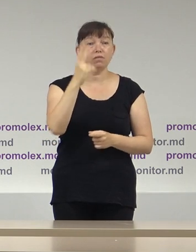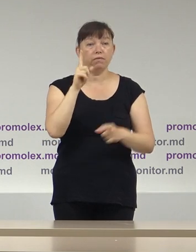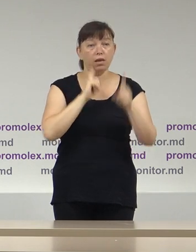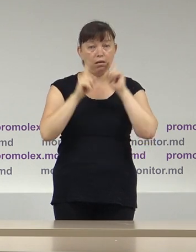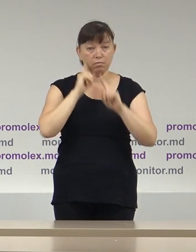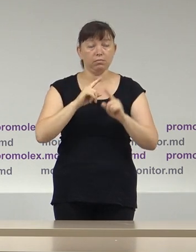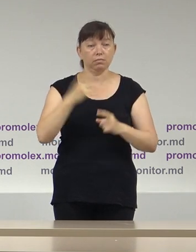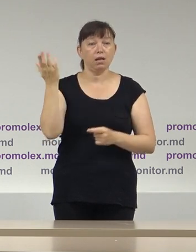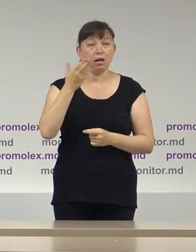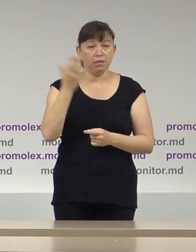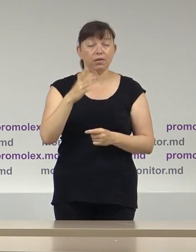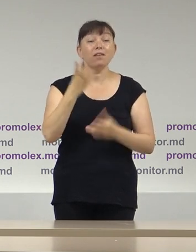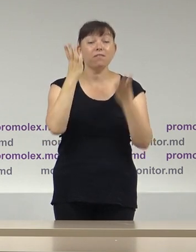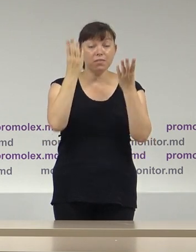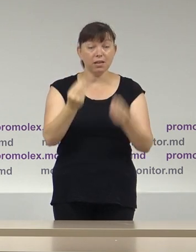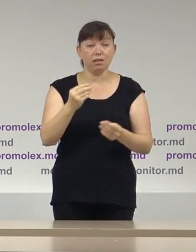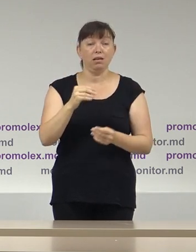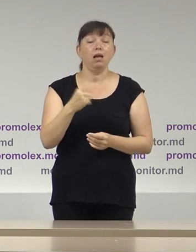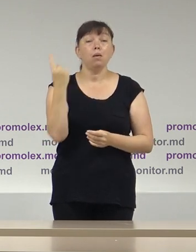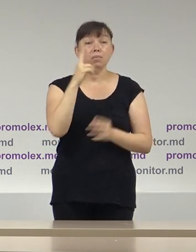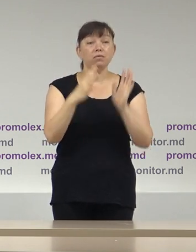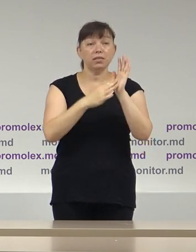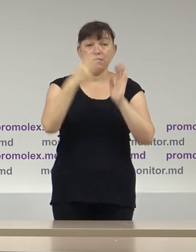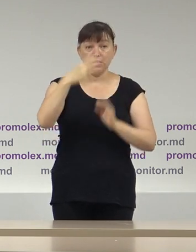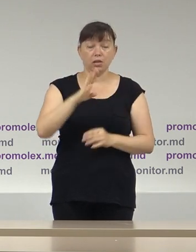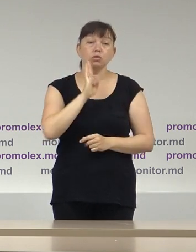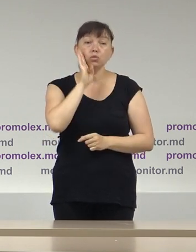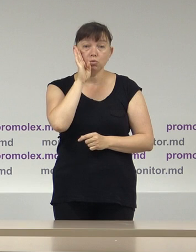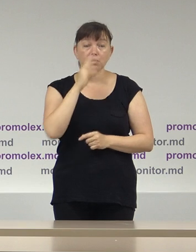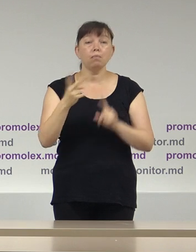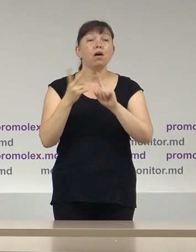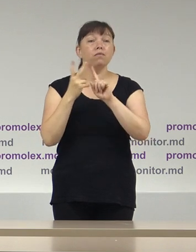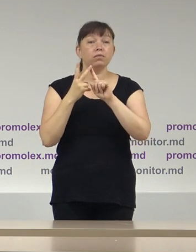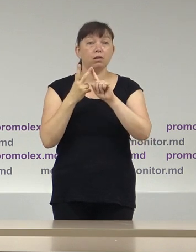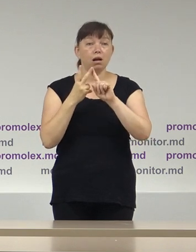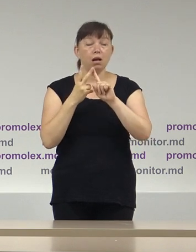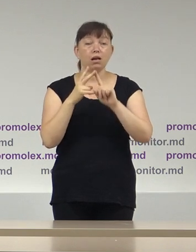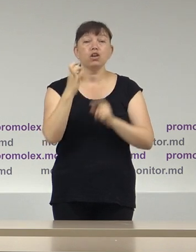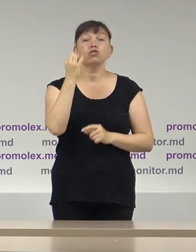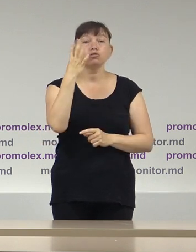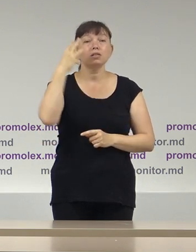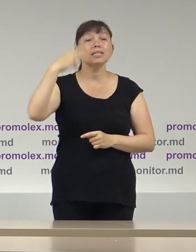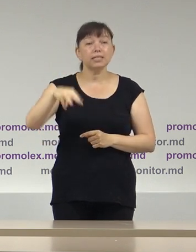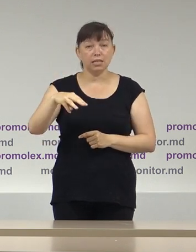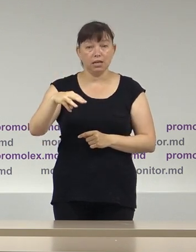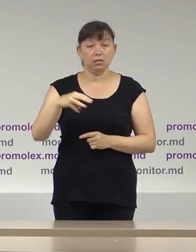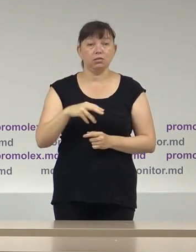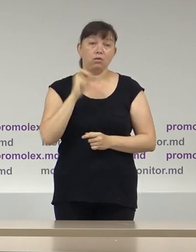de presă în ziua alegerilor. Prima la 9.30 dimineață, a doua la 14.30.